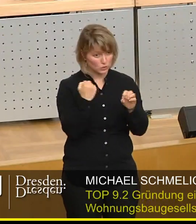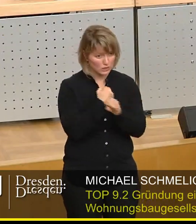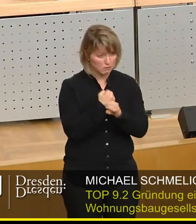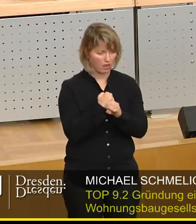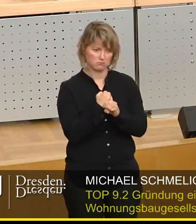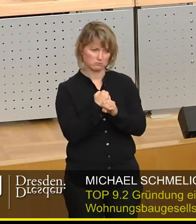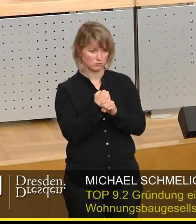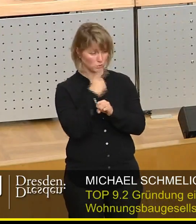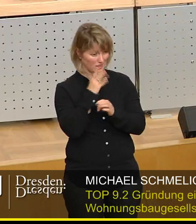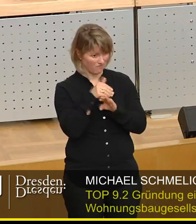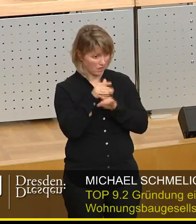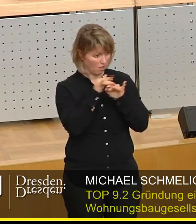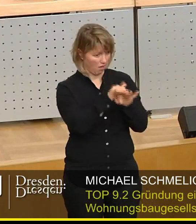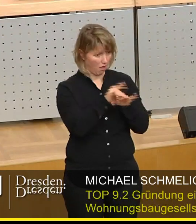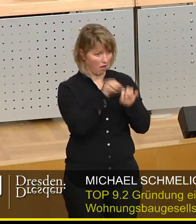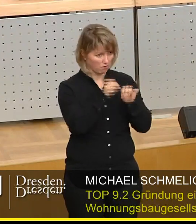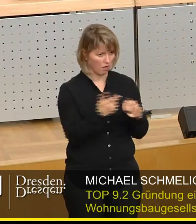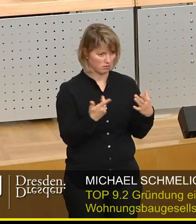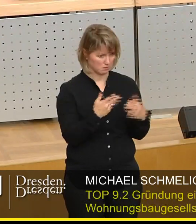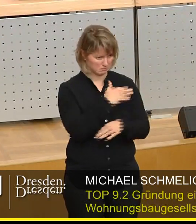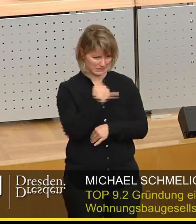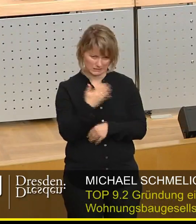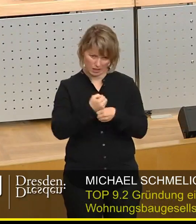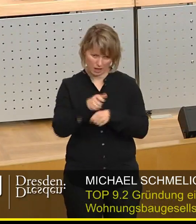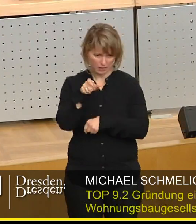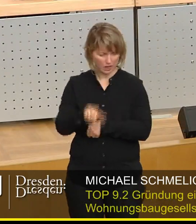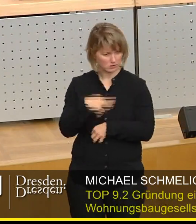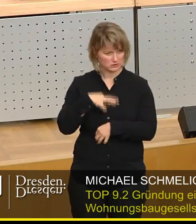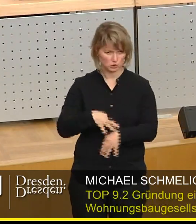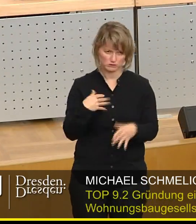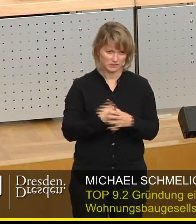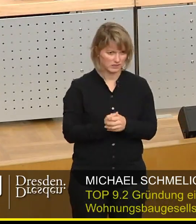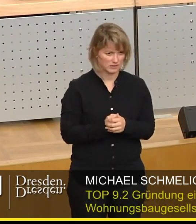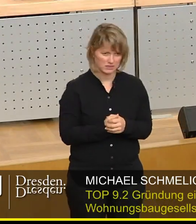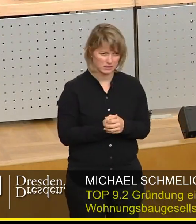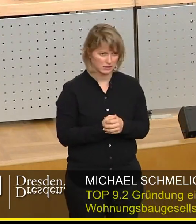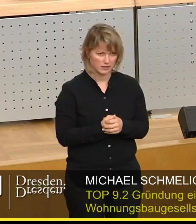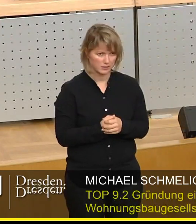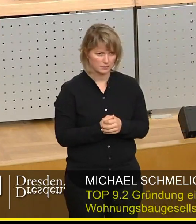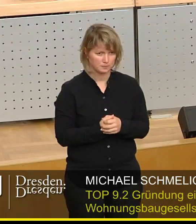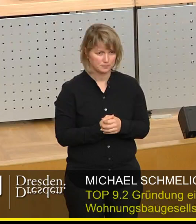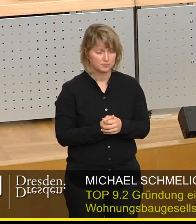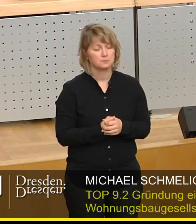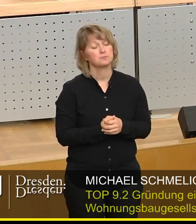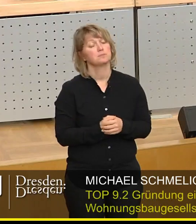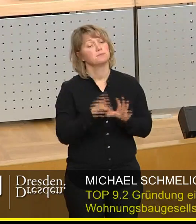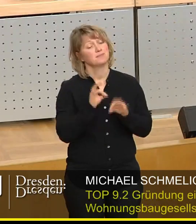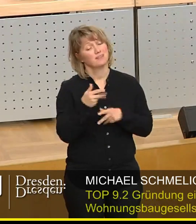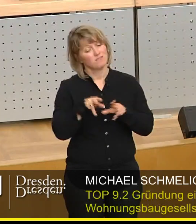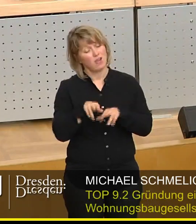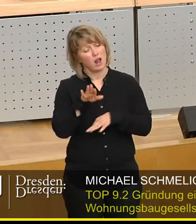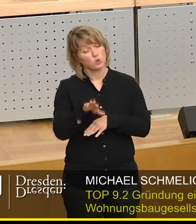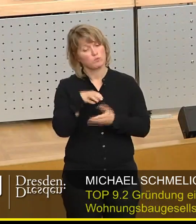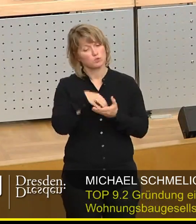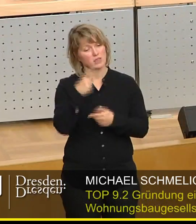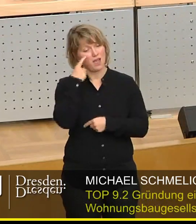Verhalten, was die Wohnungsbaupolitik angeht, mit Ruhm bekleckert hat. Ich denke, es ist Aufgabe der Verwaltung des